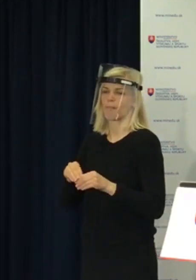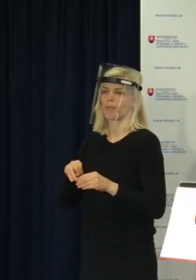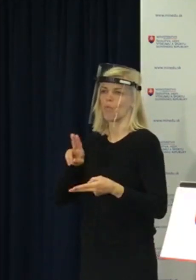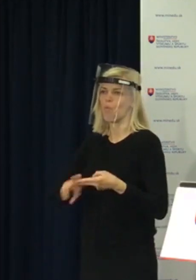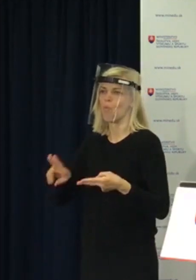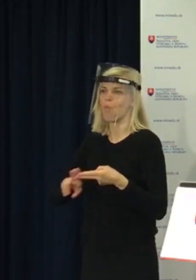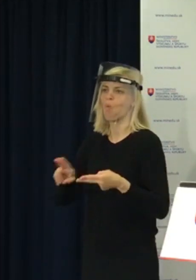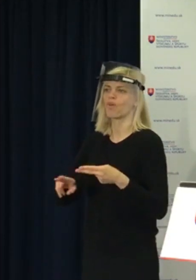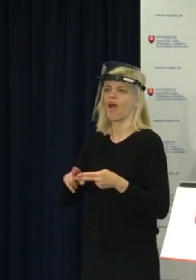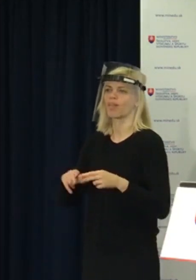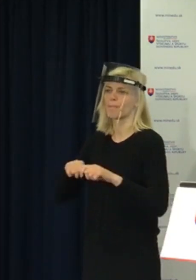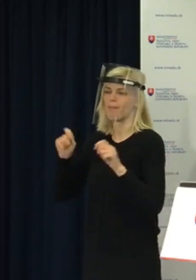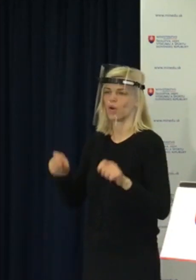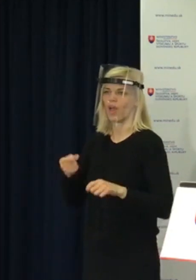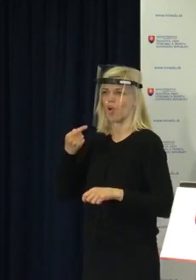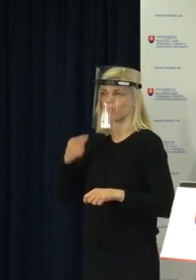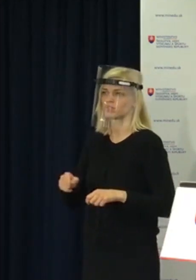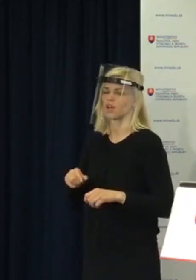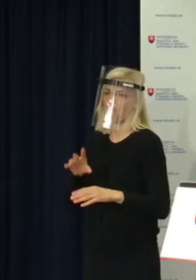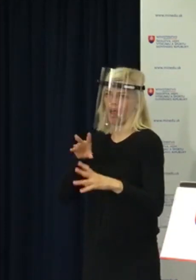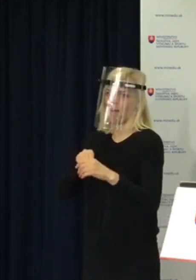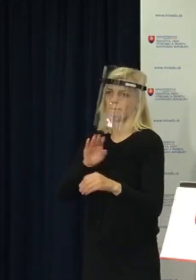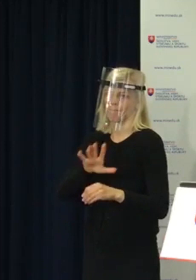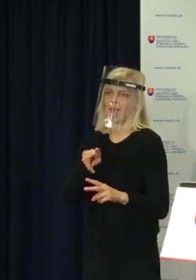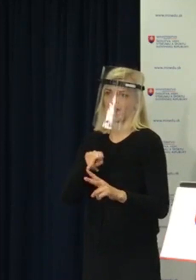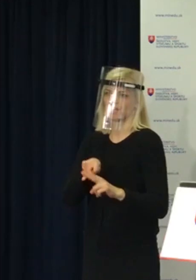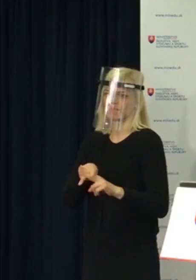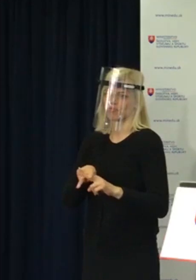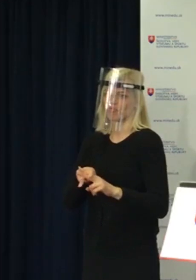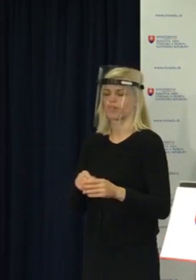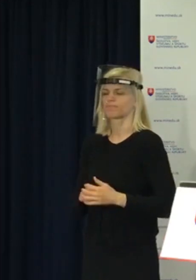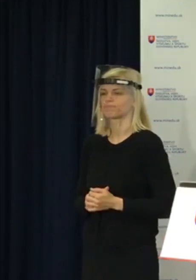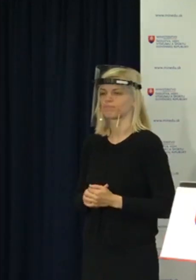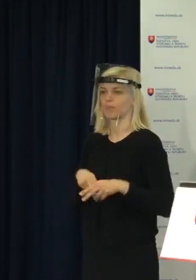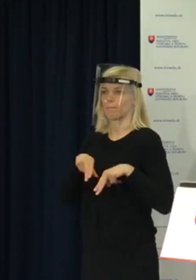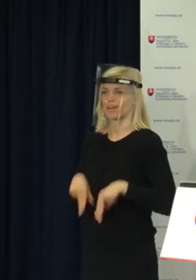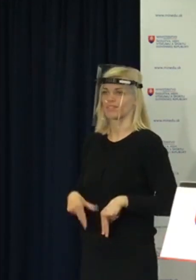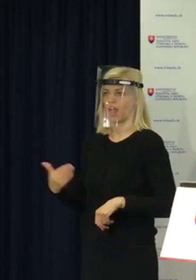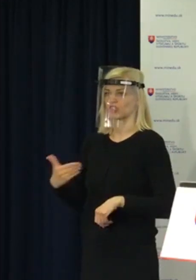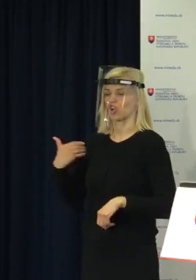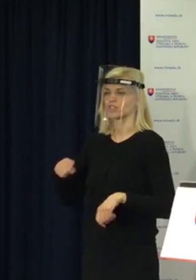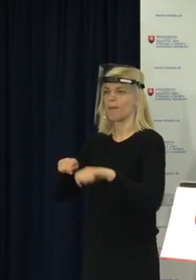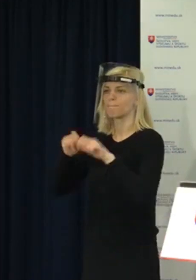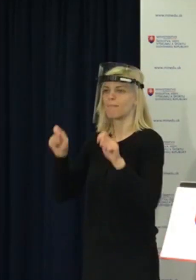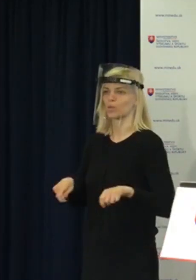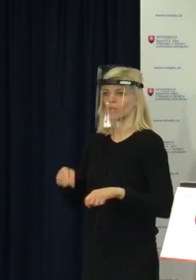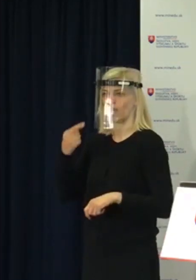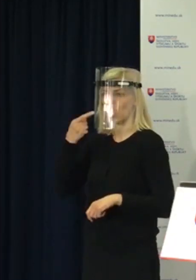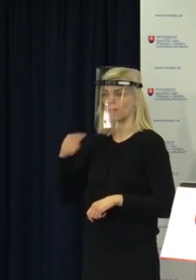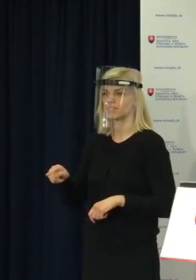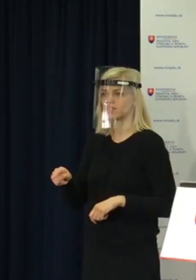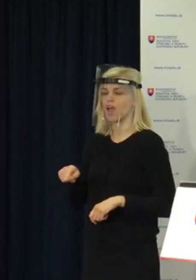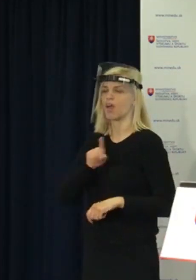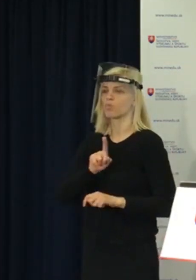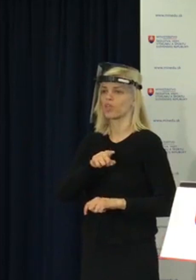obsadenie maturitných komisí bude naozaj možný. Je dôležité vysloviť, že predseda školskej maturitnej komisie zároveň